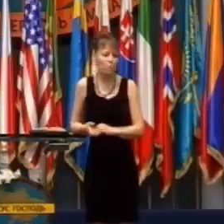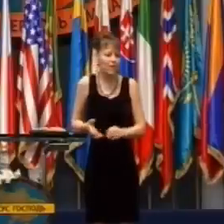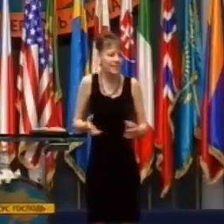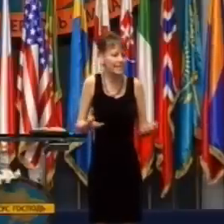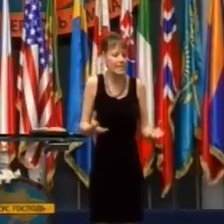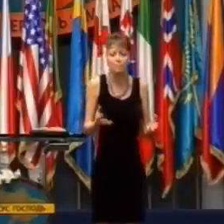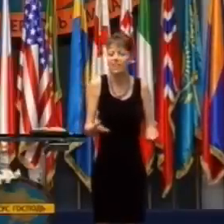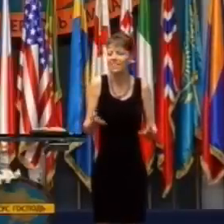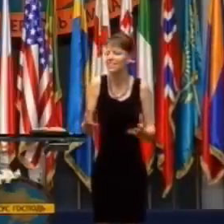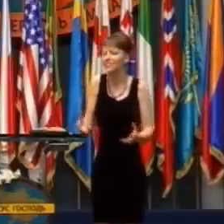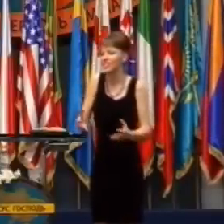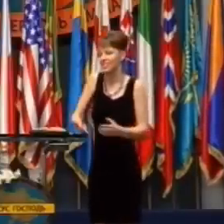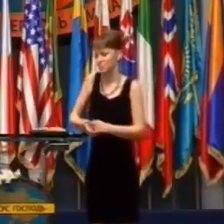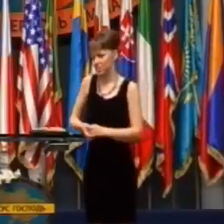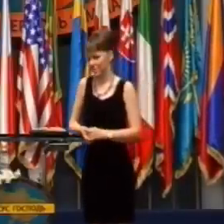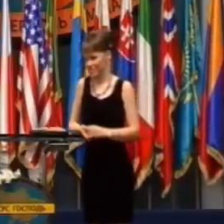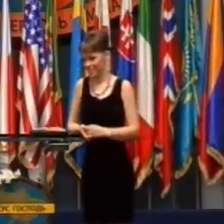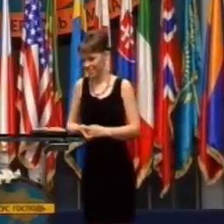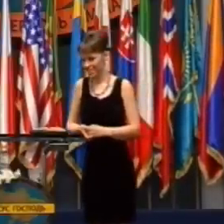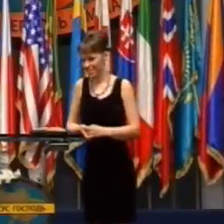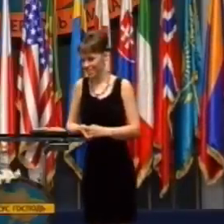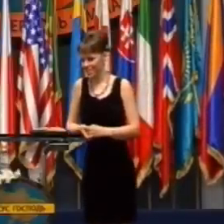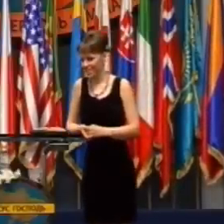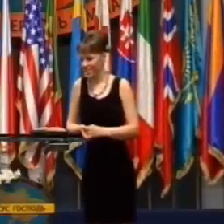Ako byť nedotknutelným.